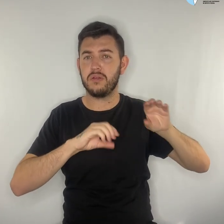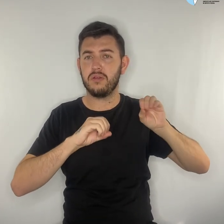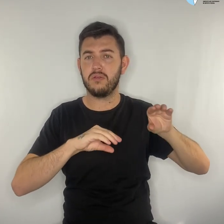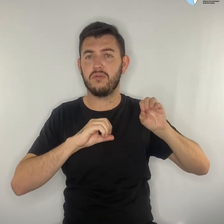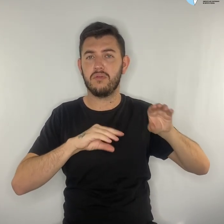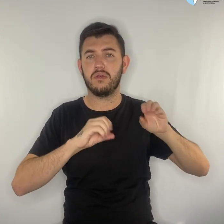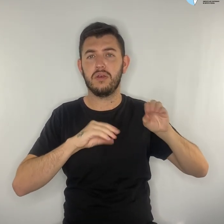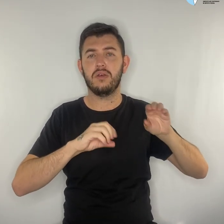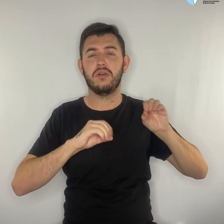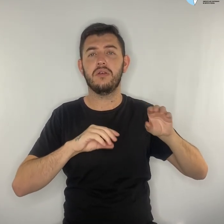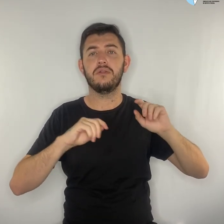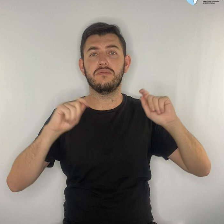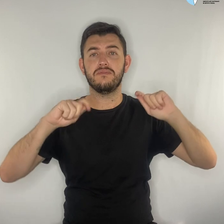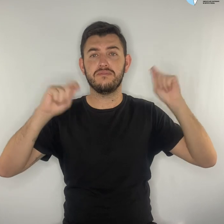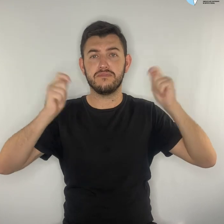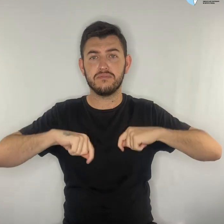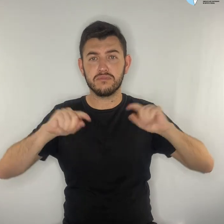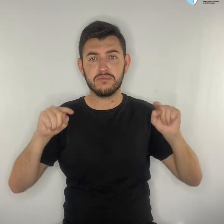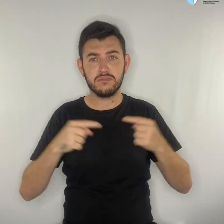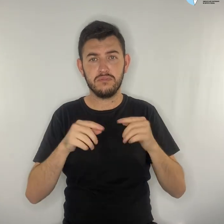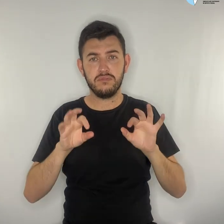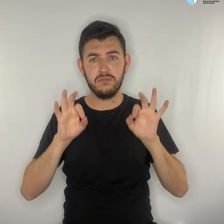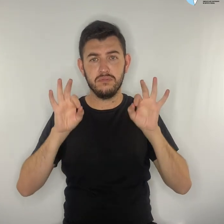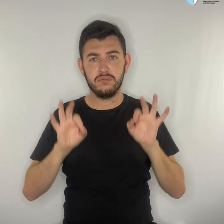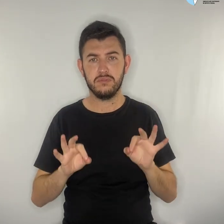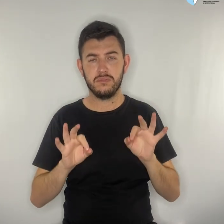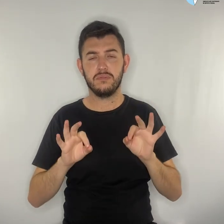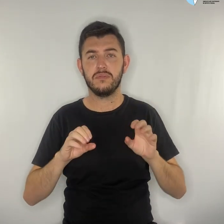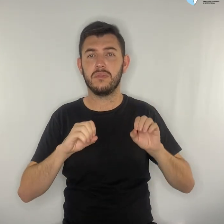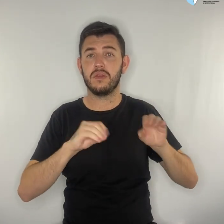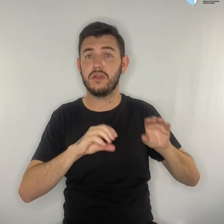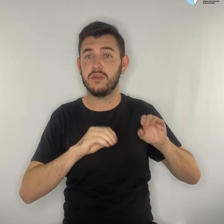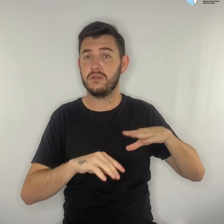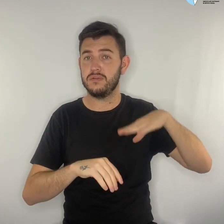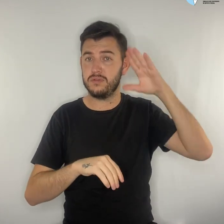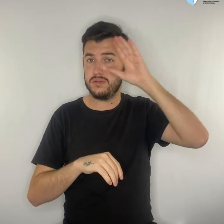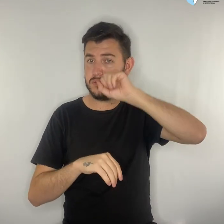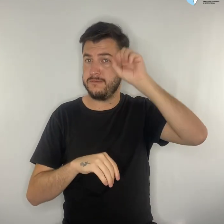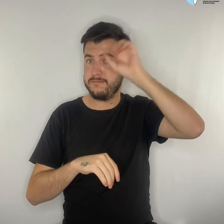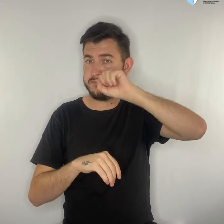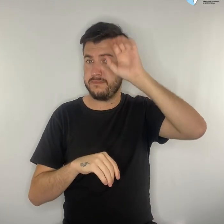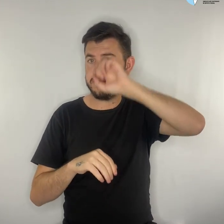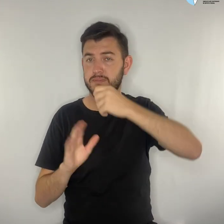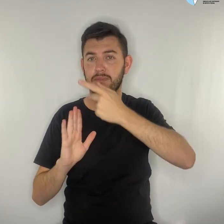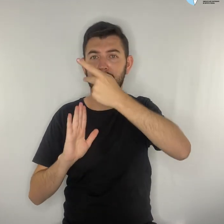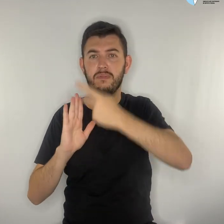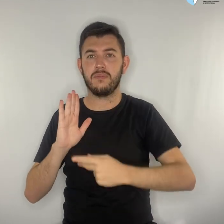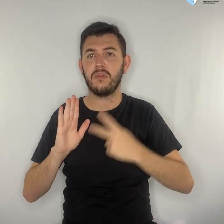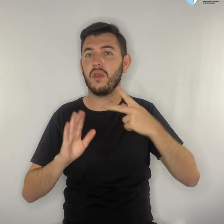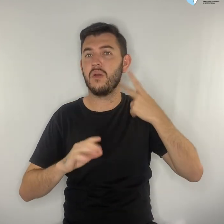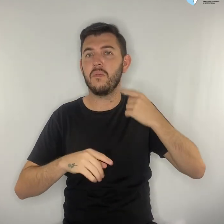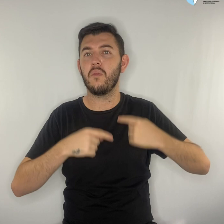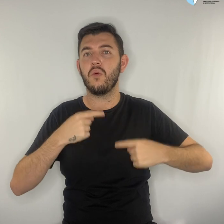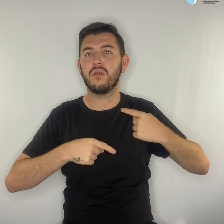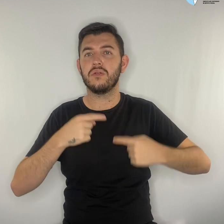têm condições adequadas de ensino-aprendizagem, projeto político-pedagógico que